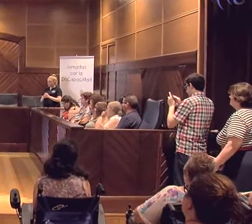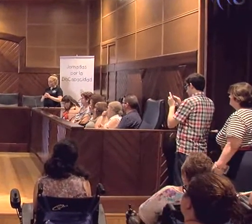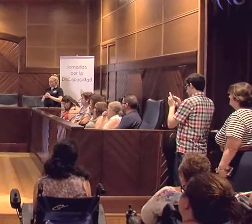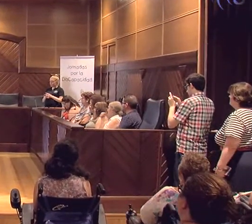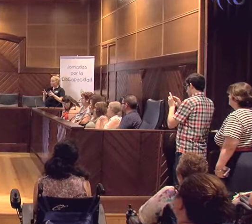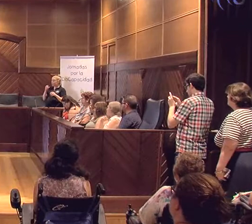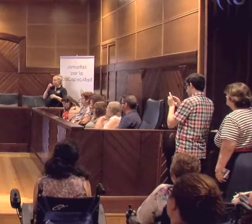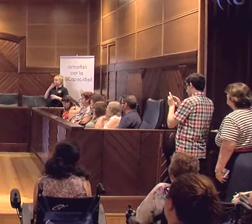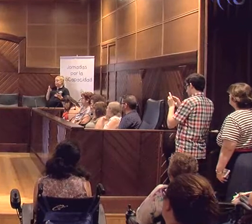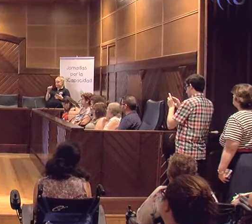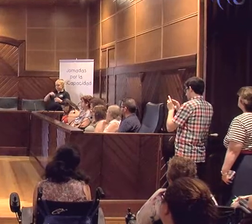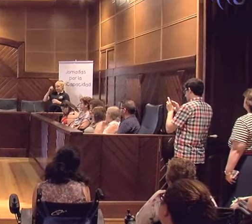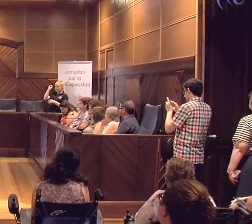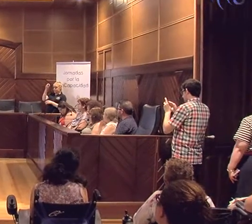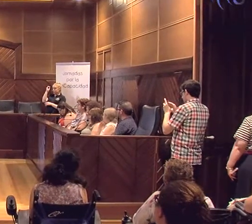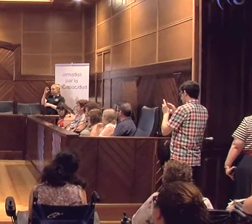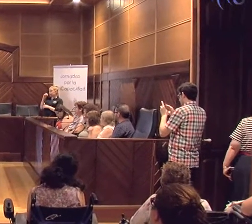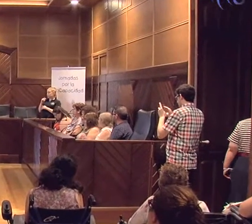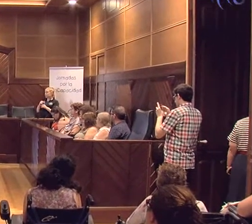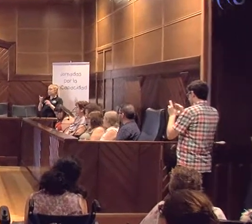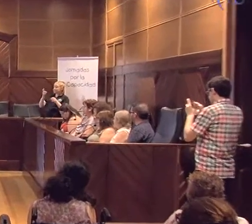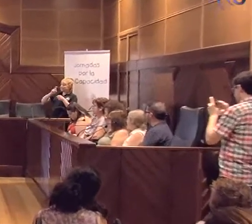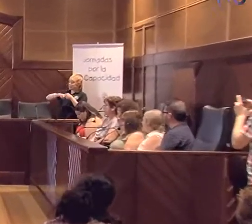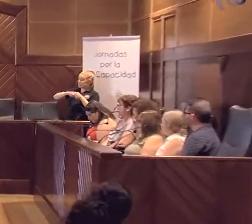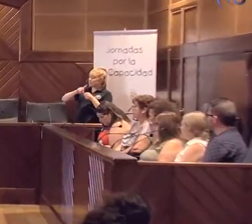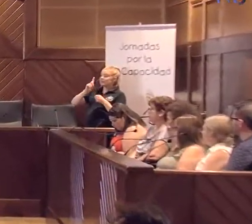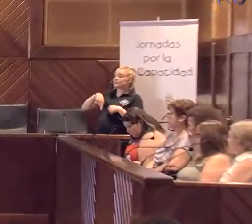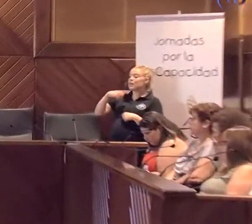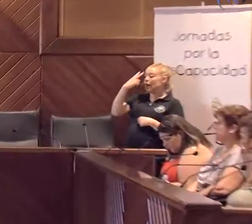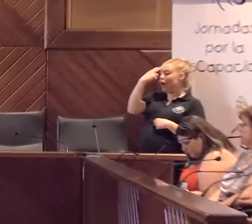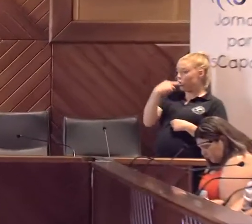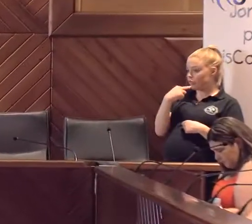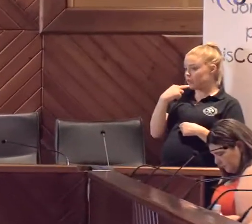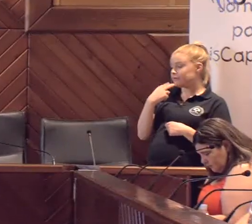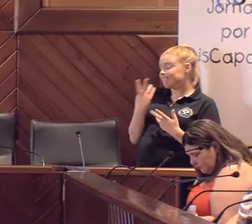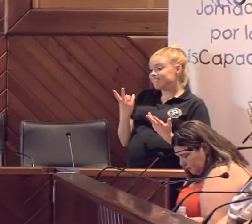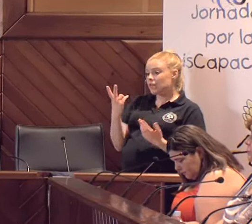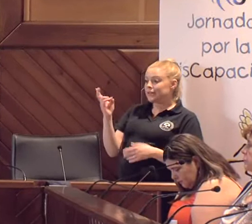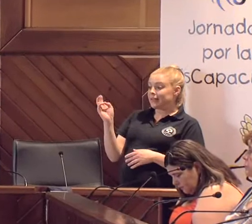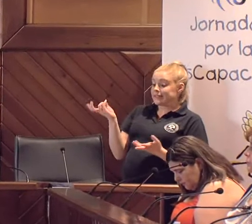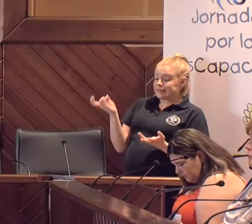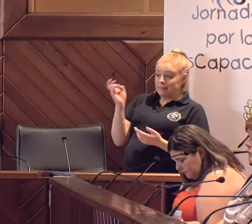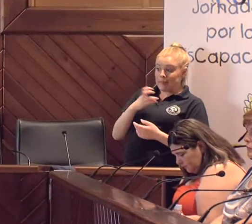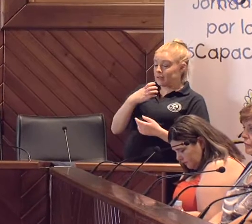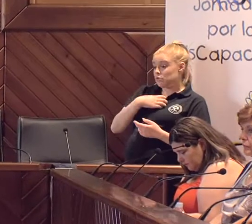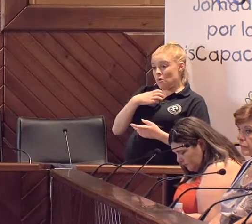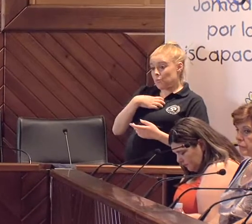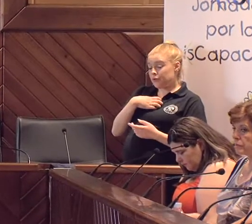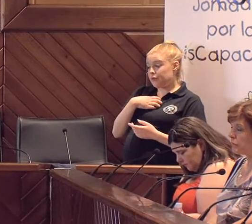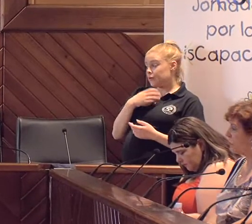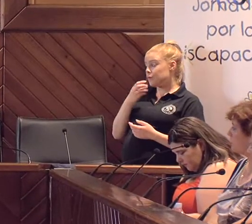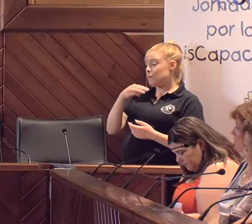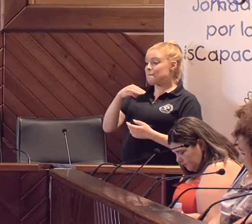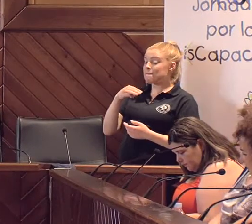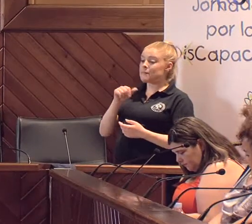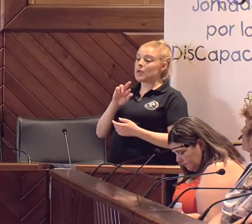Bueno, en estas jornadas también ha participado la ONCE. No han podido venir. María Cabez